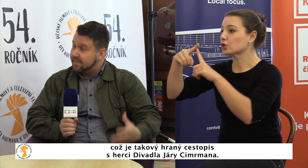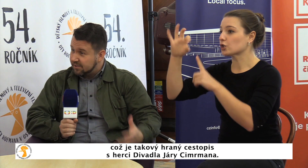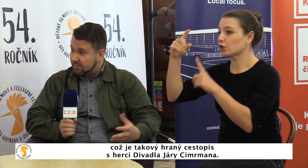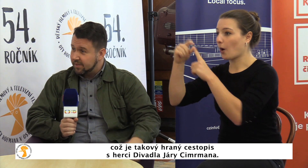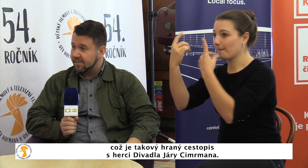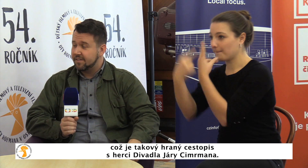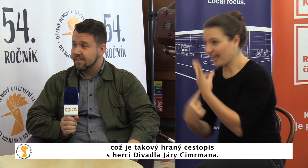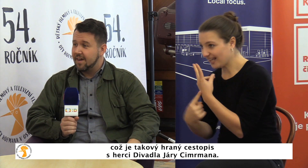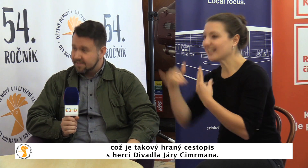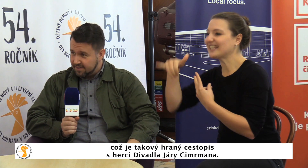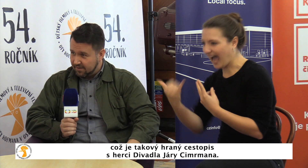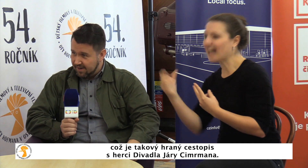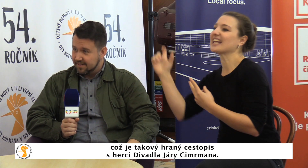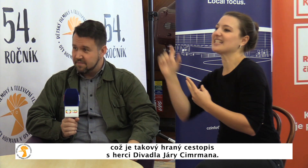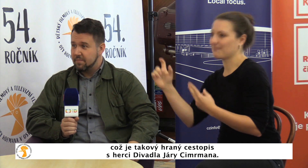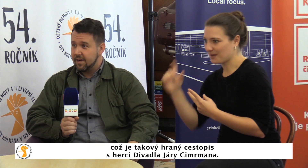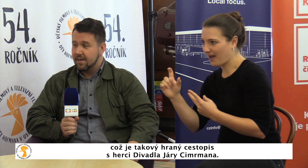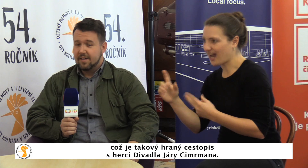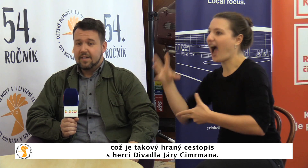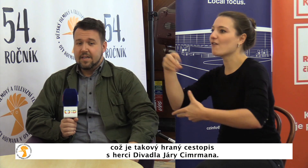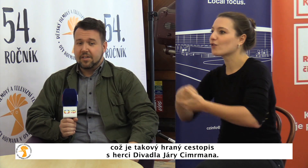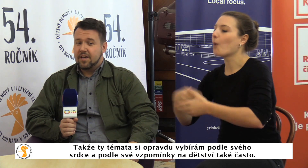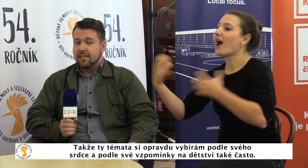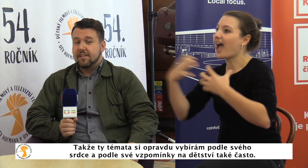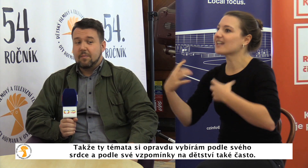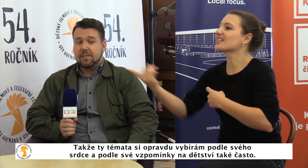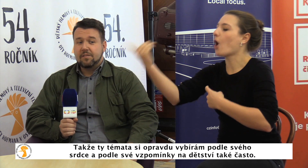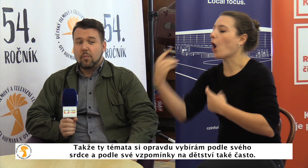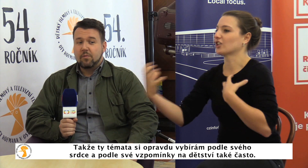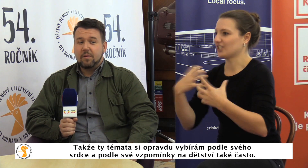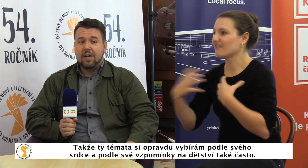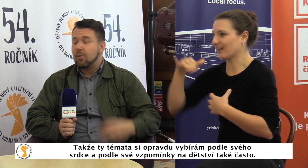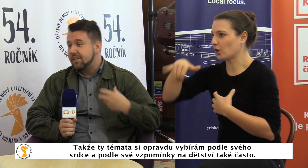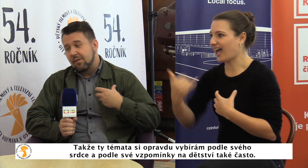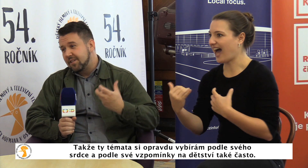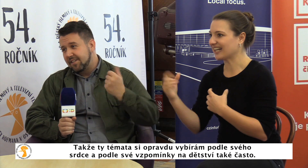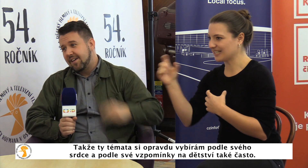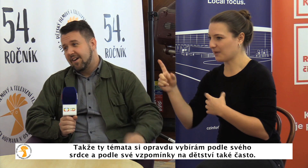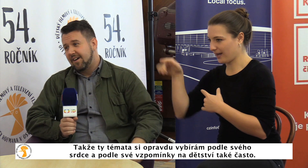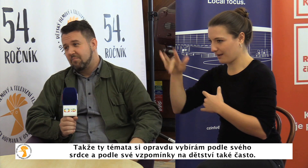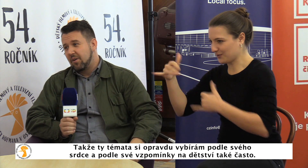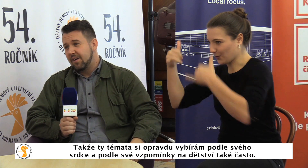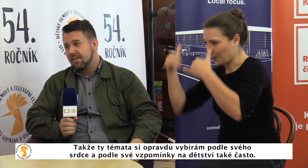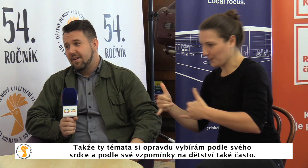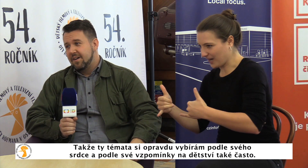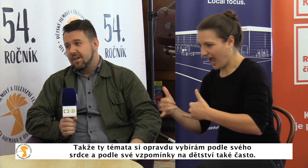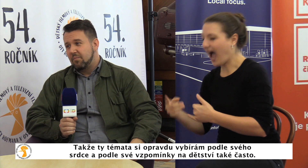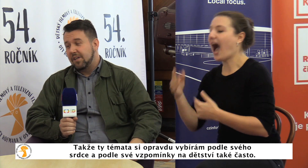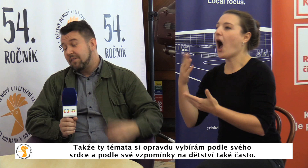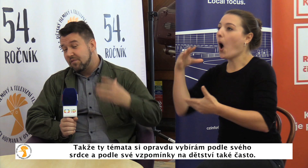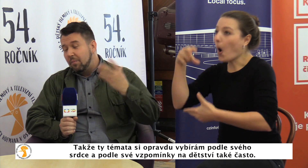je takový hraný sestopis z herci divadla Jary Cimrmana. Takže ty témata si opravdu vybírám podle svého srdce a podle